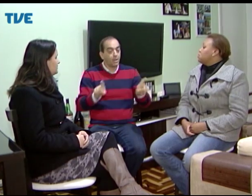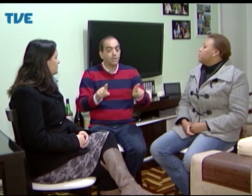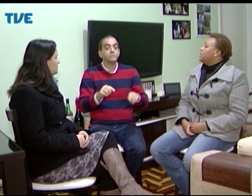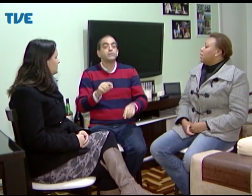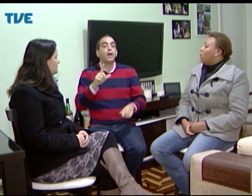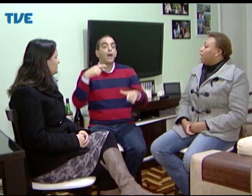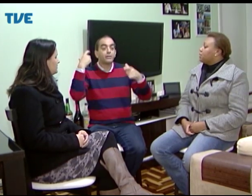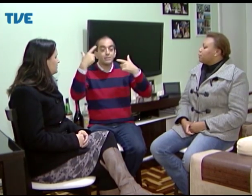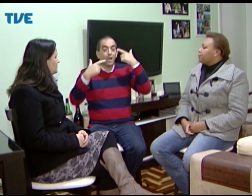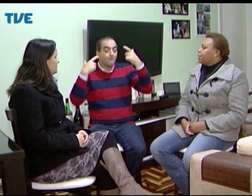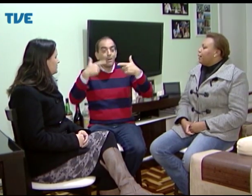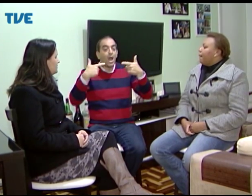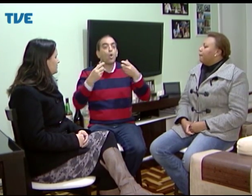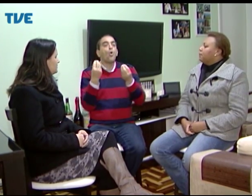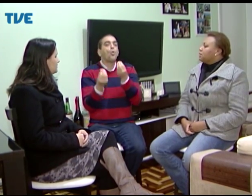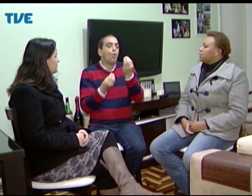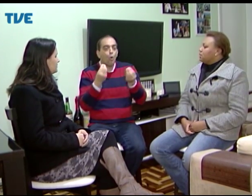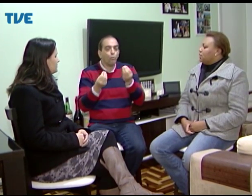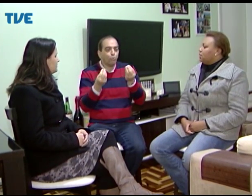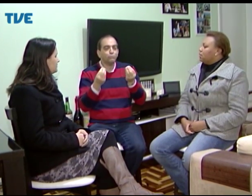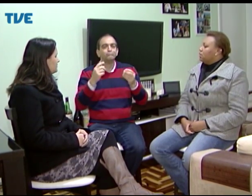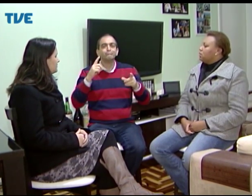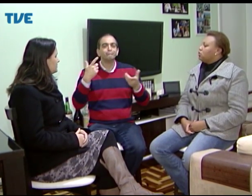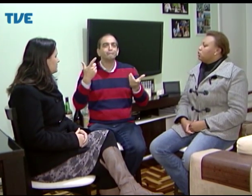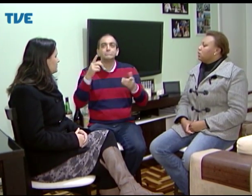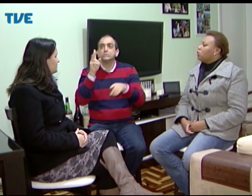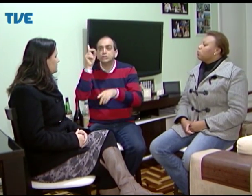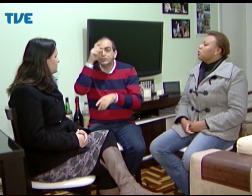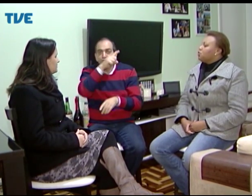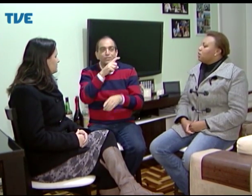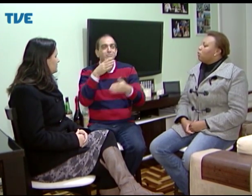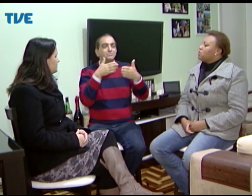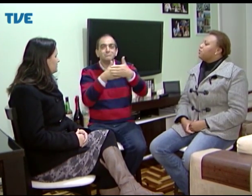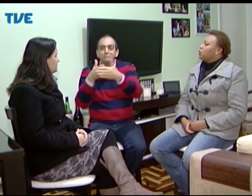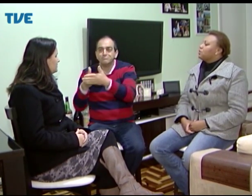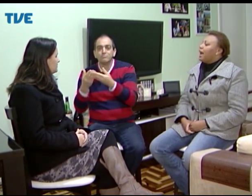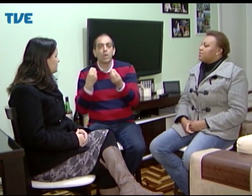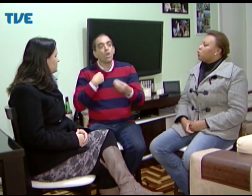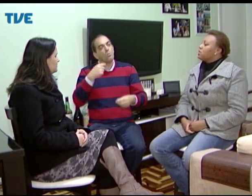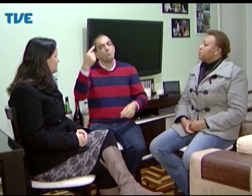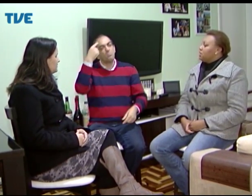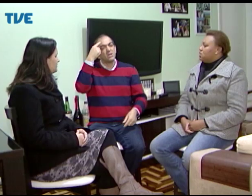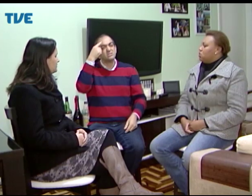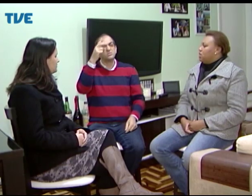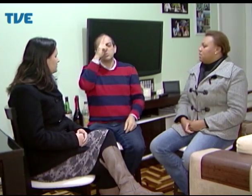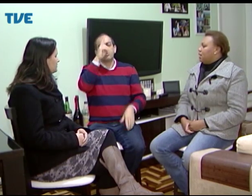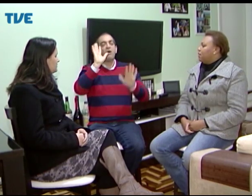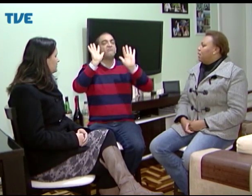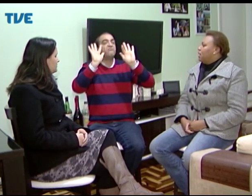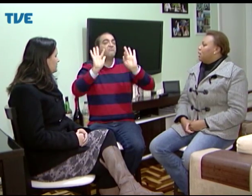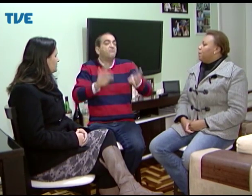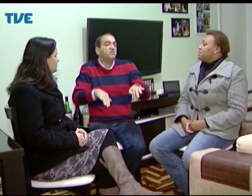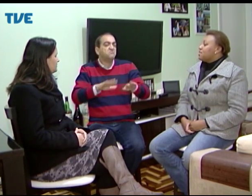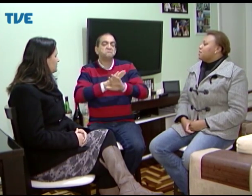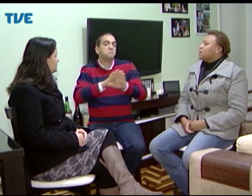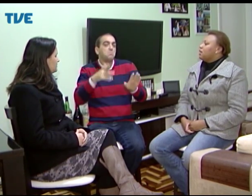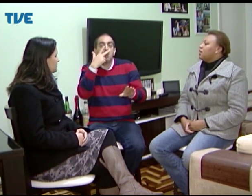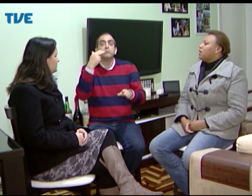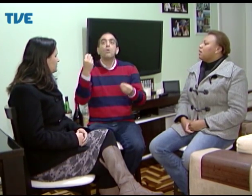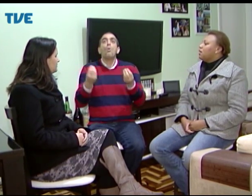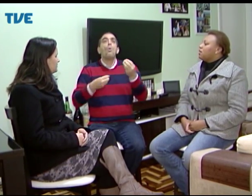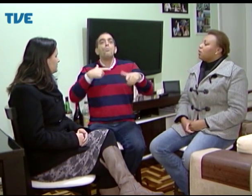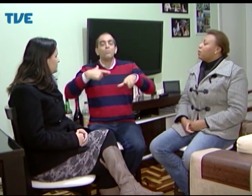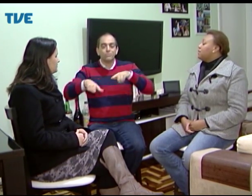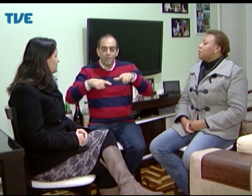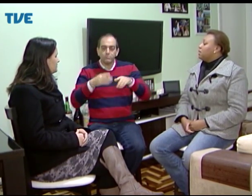em 1994, mas assim, eu tinha algumas dificuldades, algumas limitações, né? Eu pensei assim